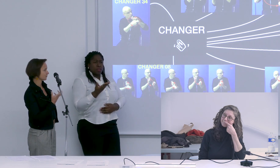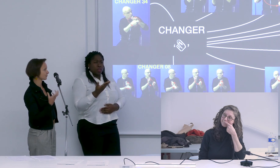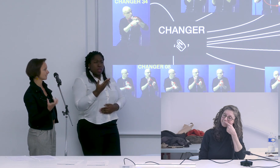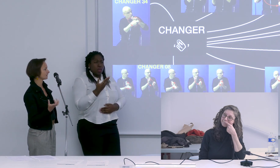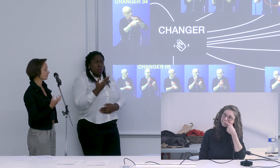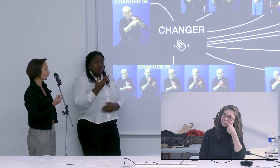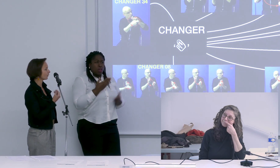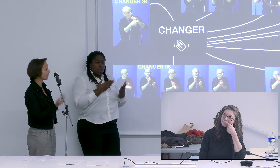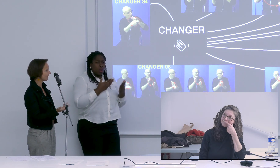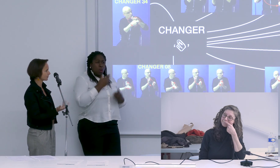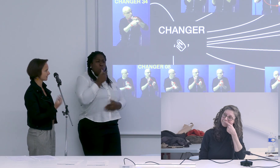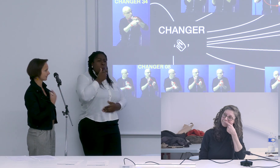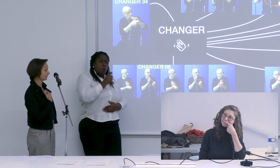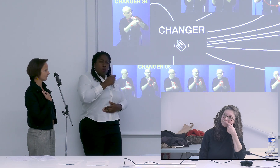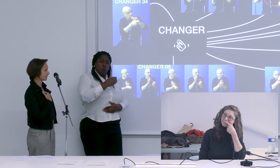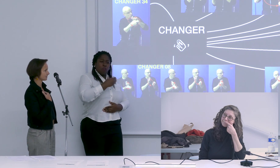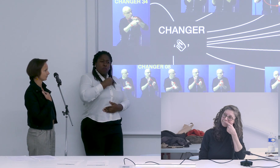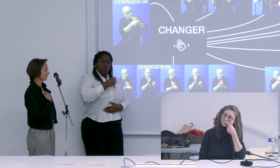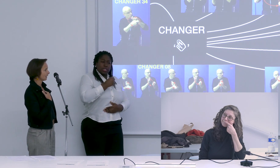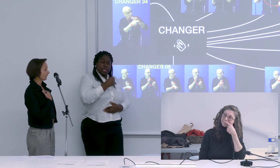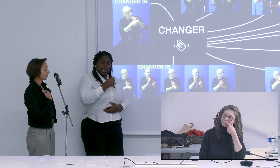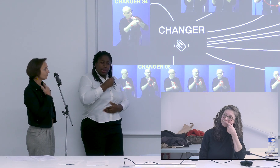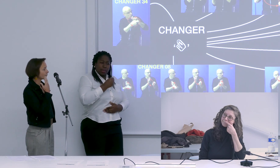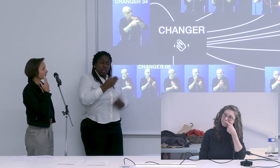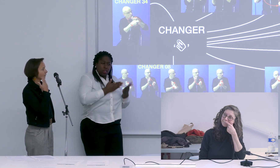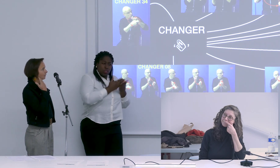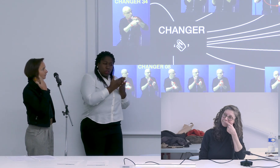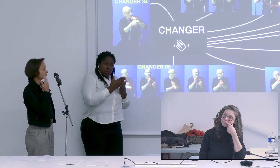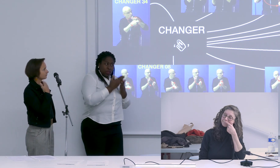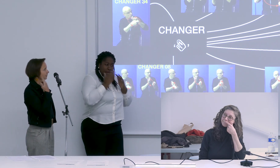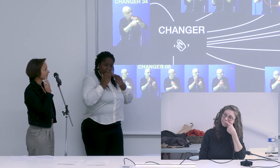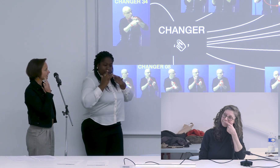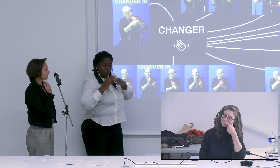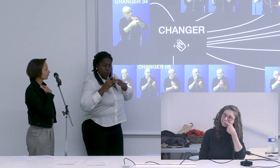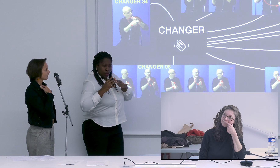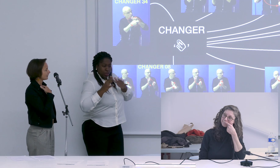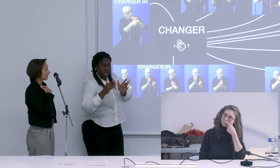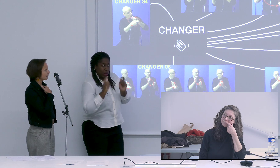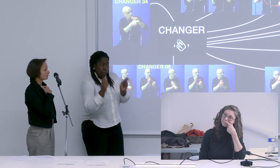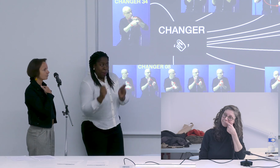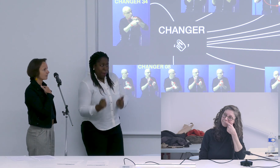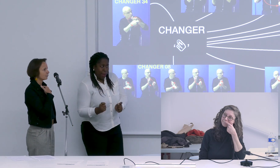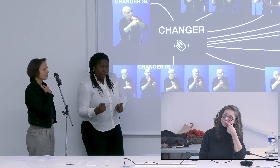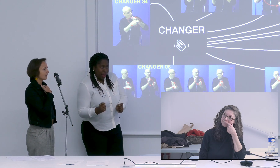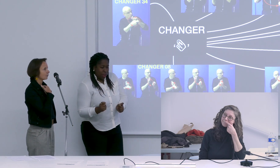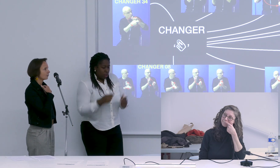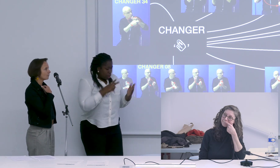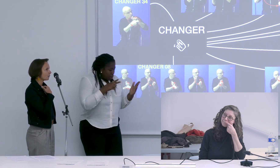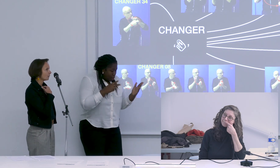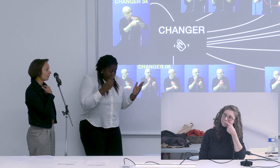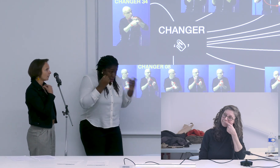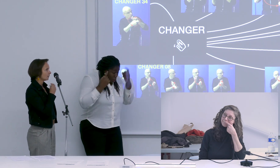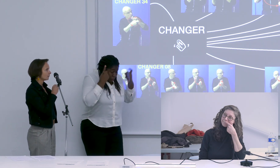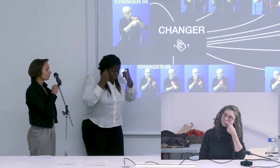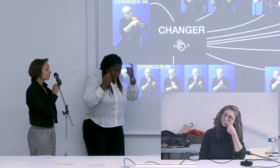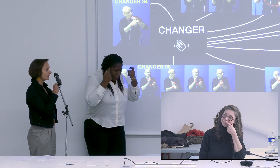sur le repérage de cette catégorisation et donc plein de questions viennent à la lecture c'est oui mais alors comment